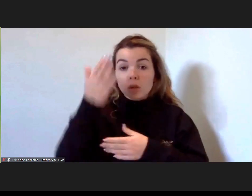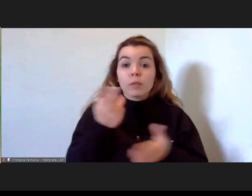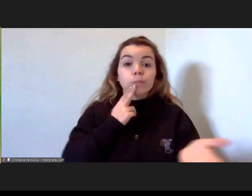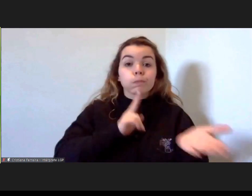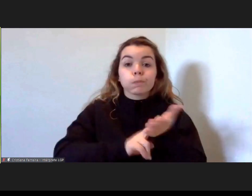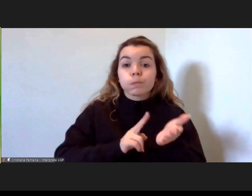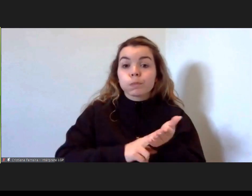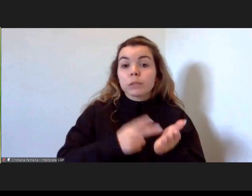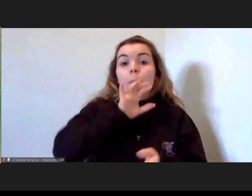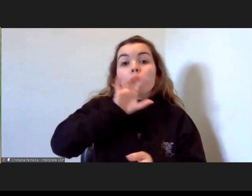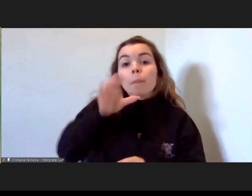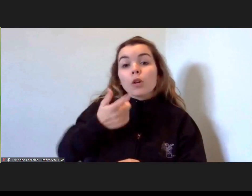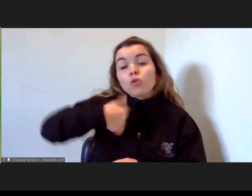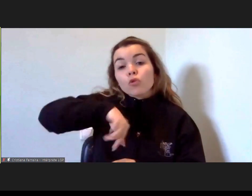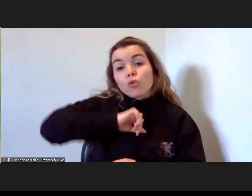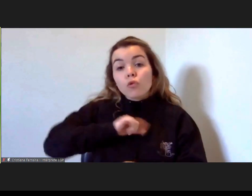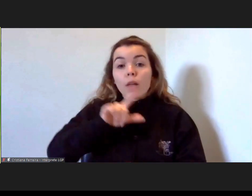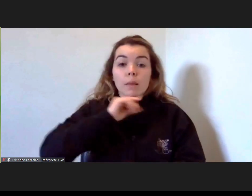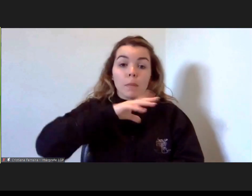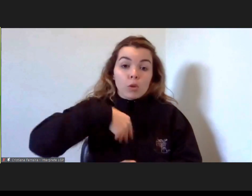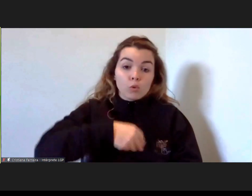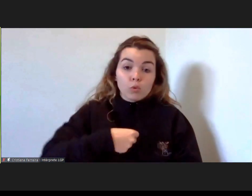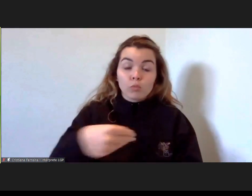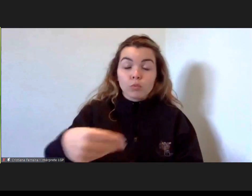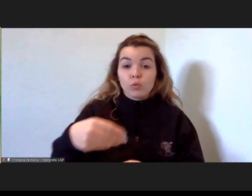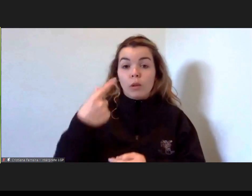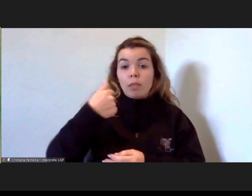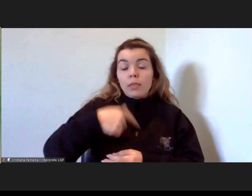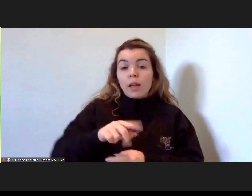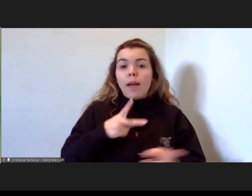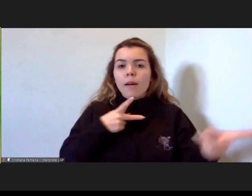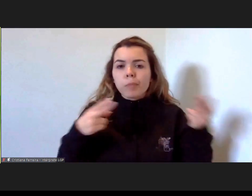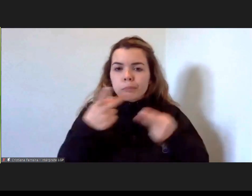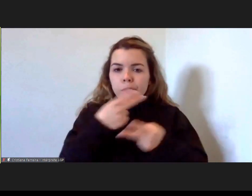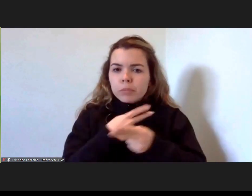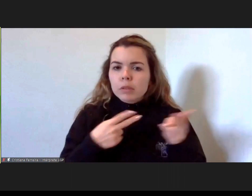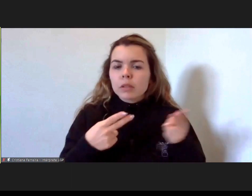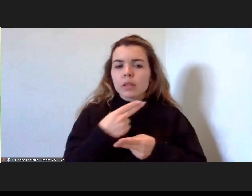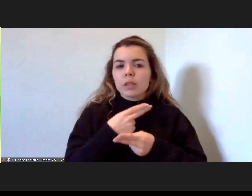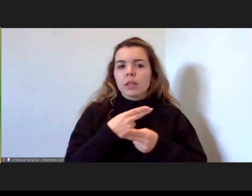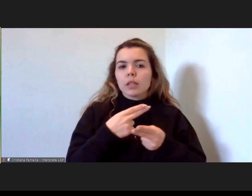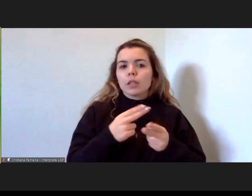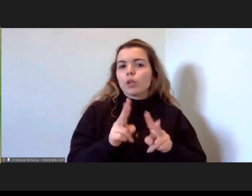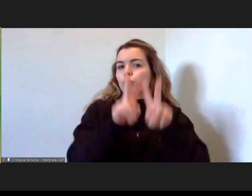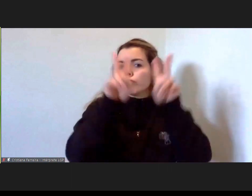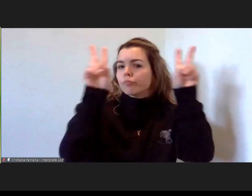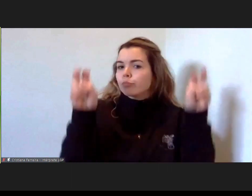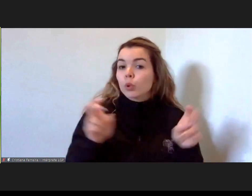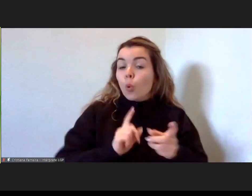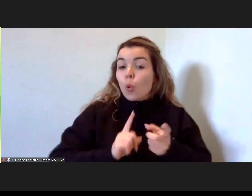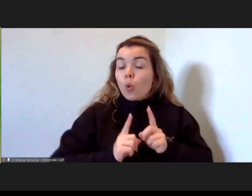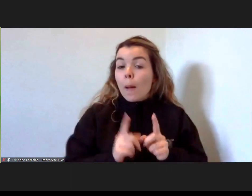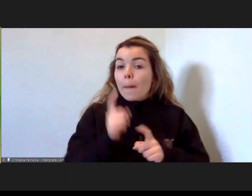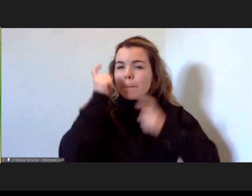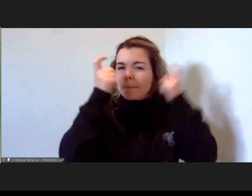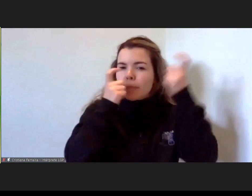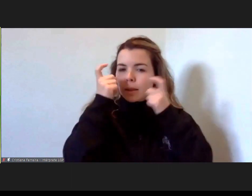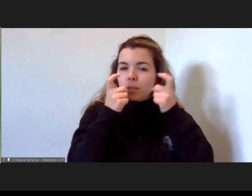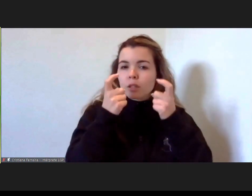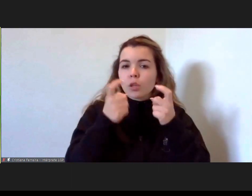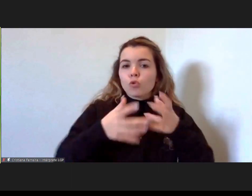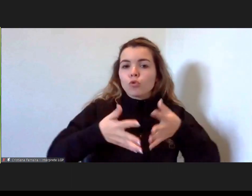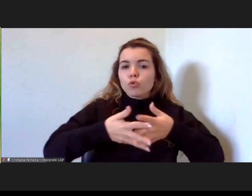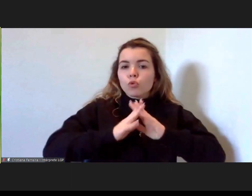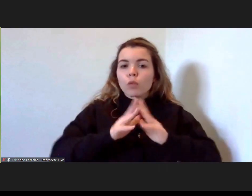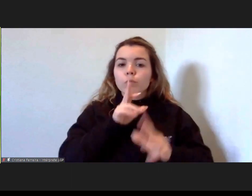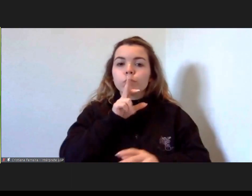do mundo de forma a que tenham um espírito crítico sobre aquilo que é pensado e estruturado como resposta